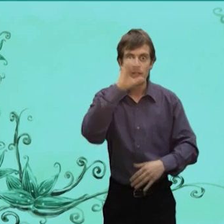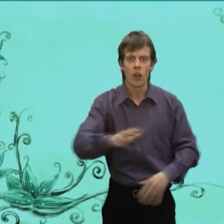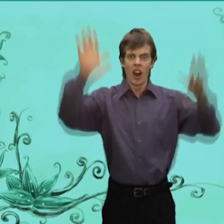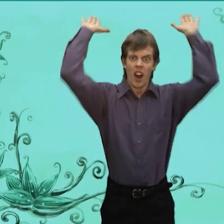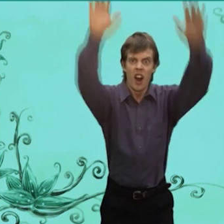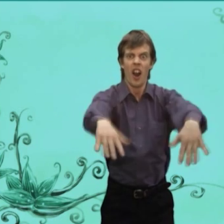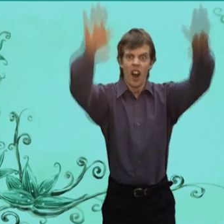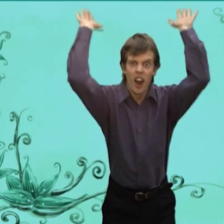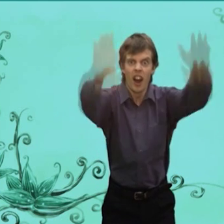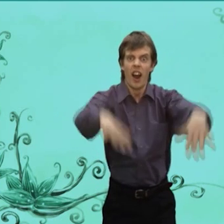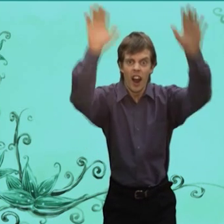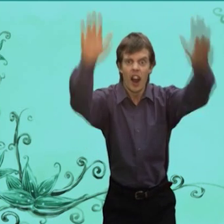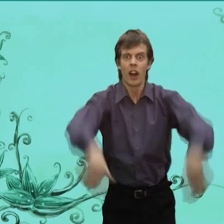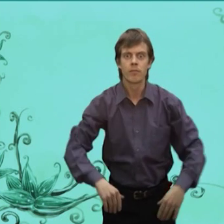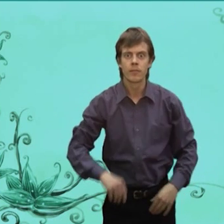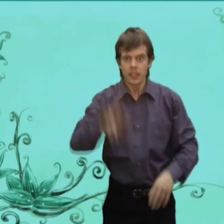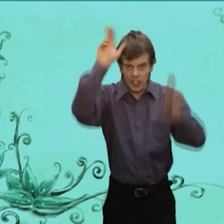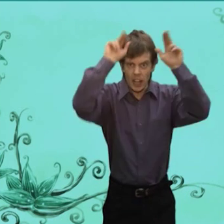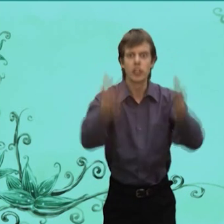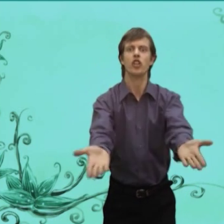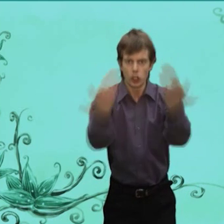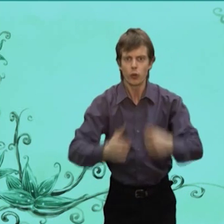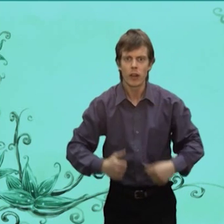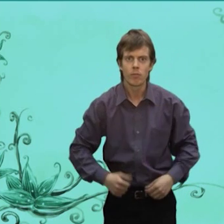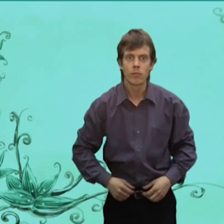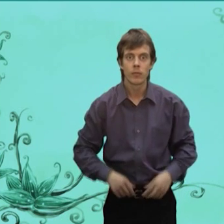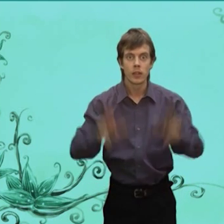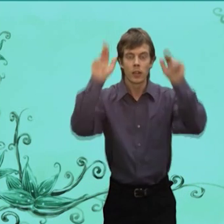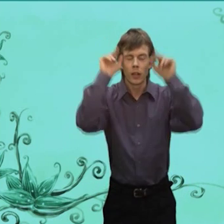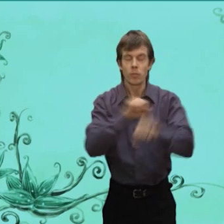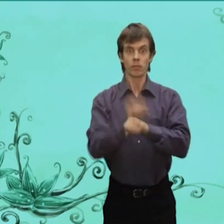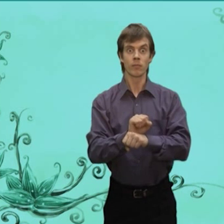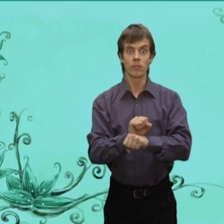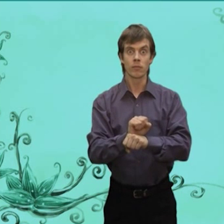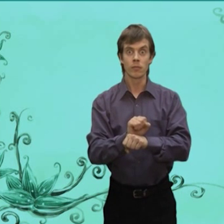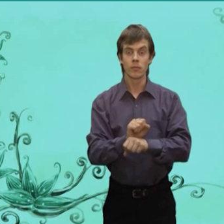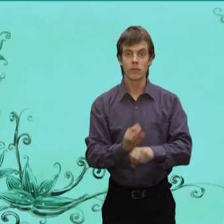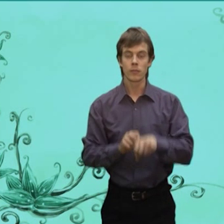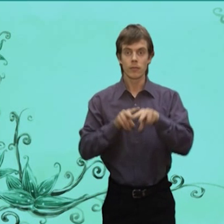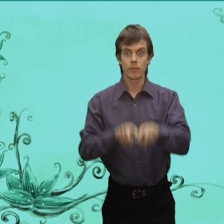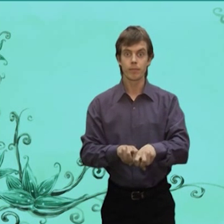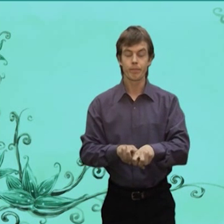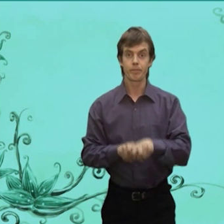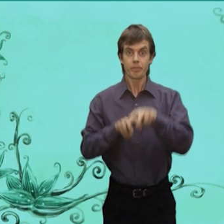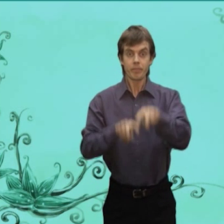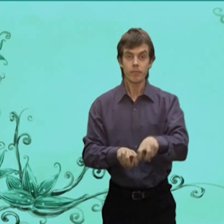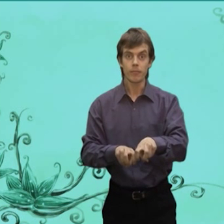Волк И медведь Как закричат Ему Пойди сюда Заяц Заяц Так и присел